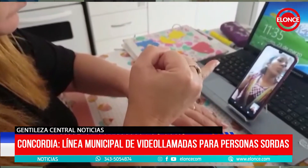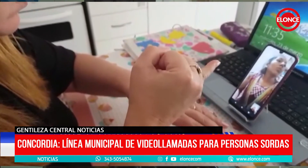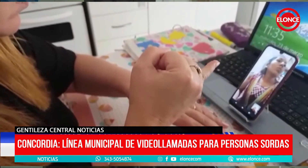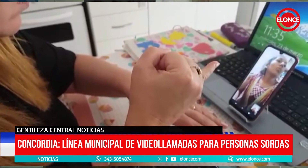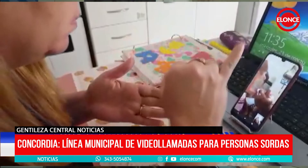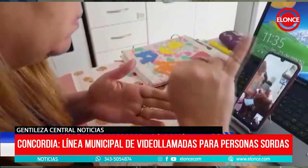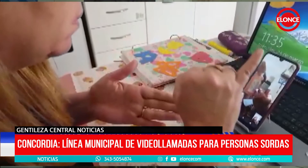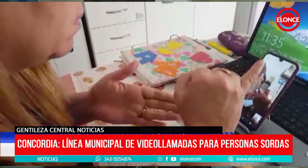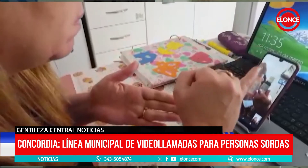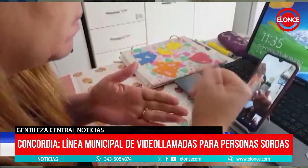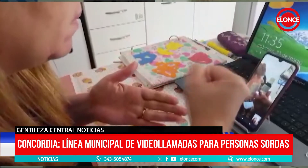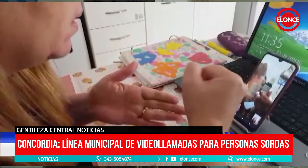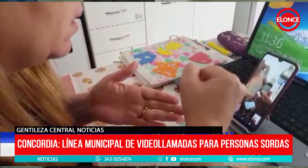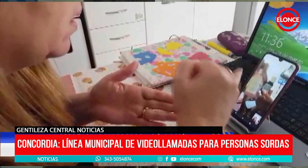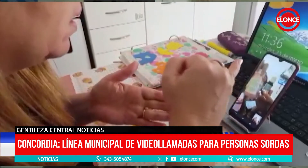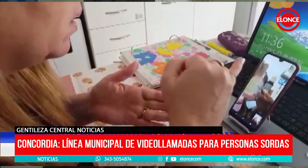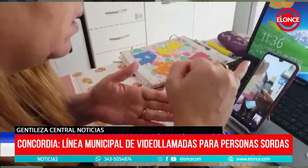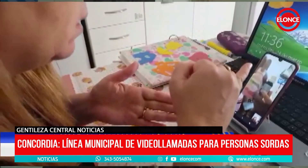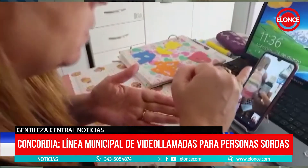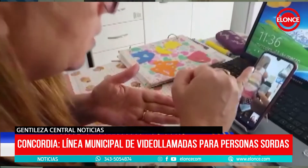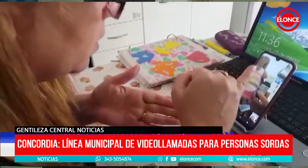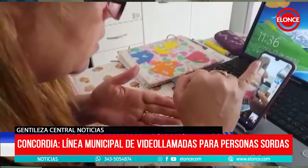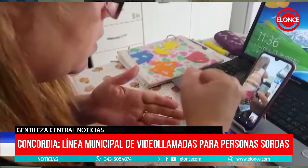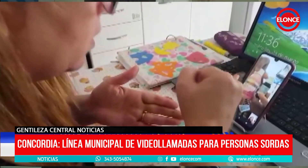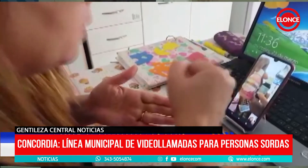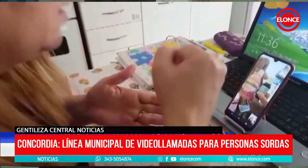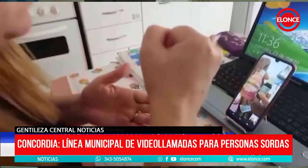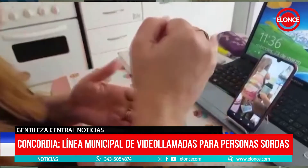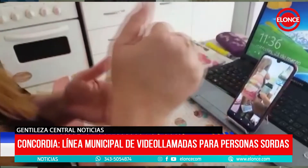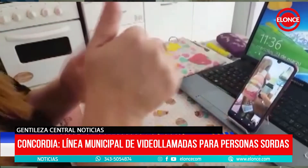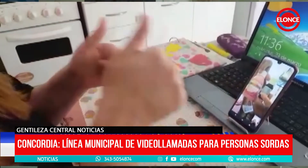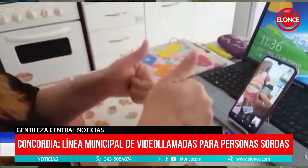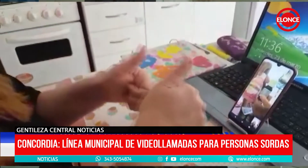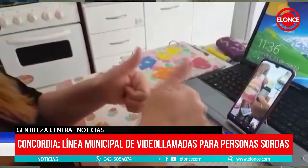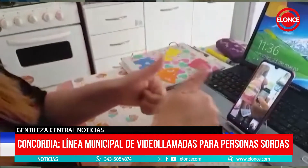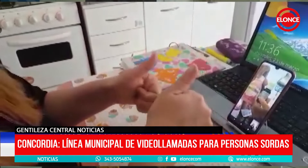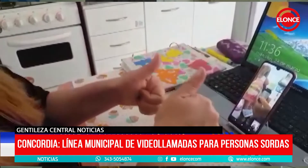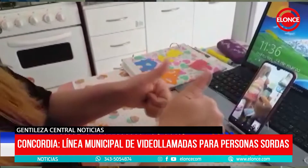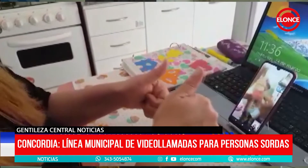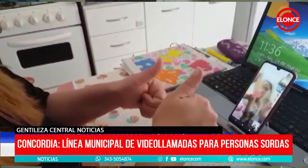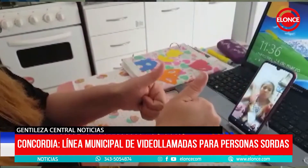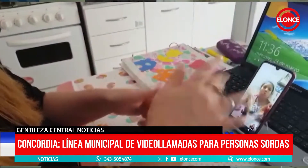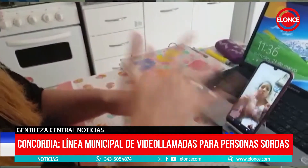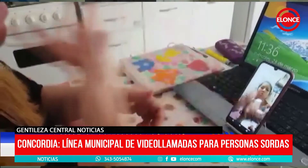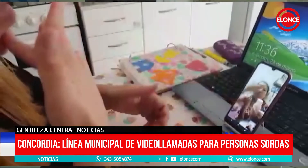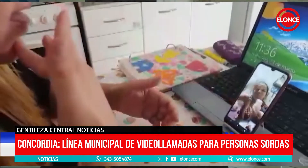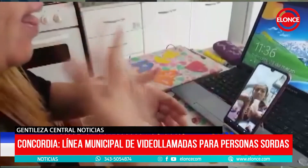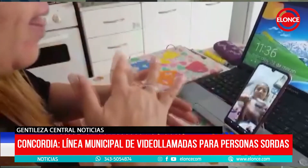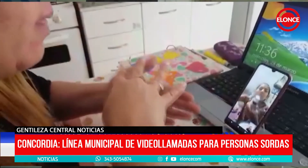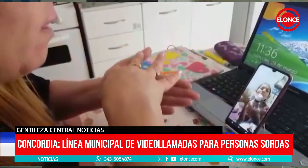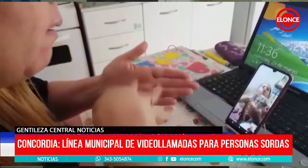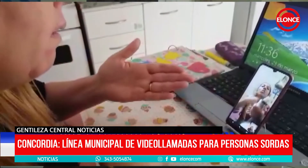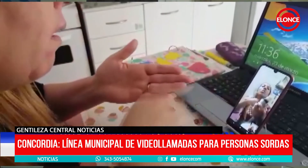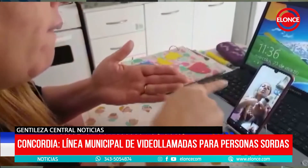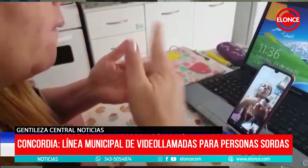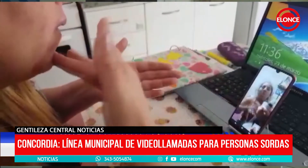-529-2222, las 24 horas. Esto para tener en cuenta también algo que me parece importante, por ejemplo,